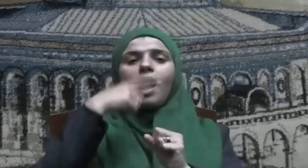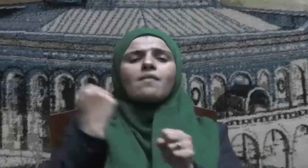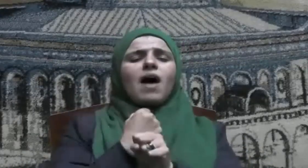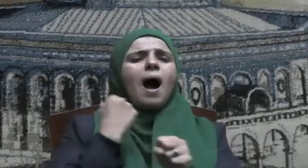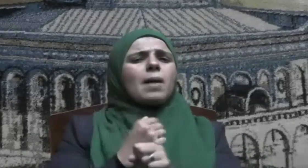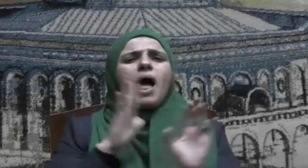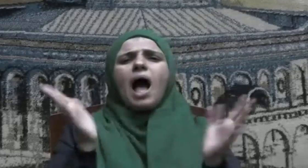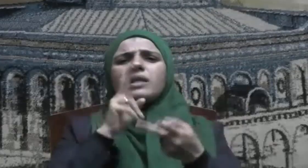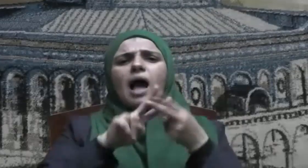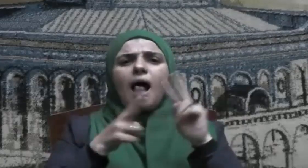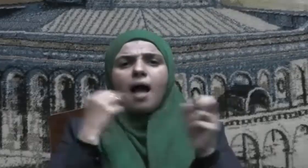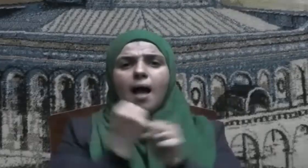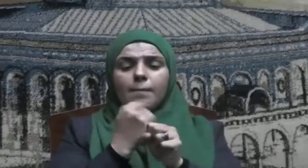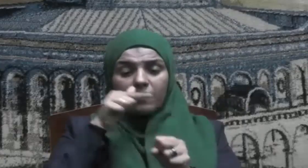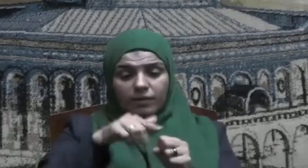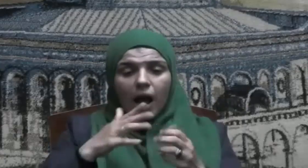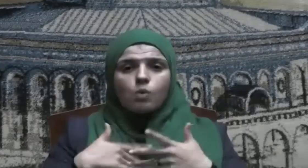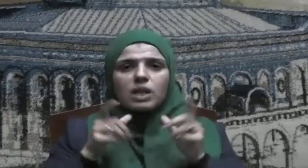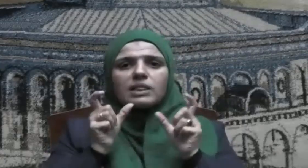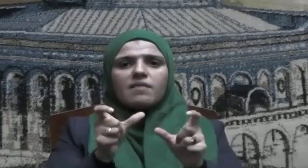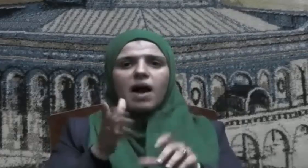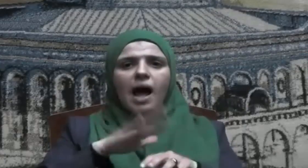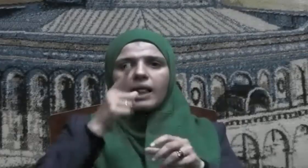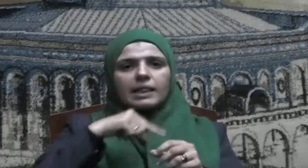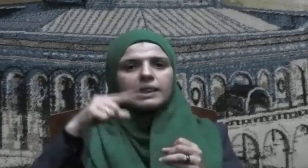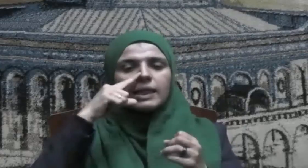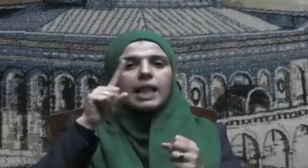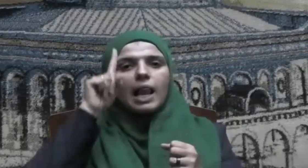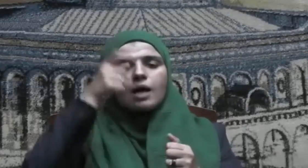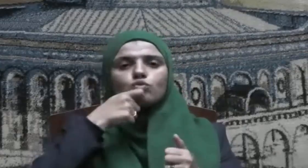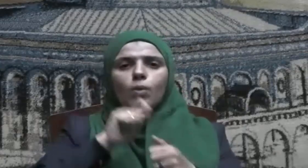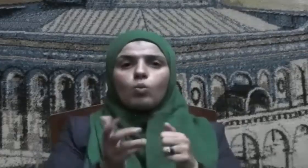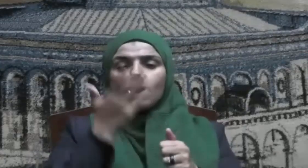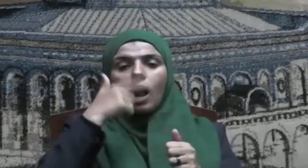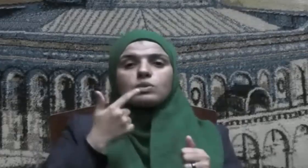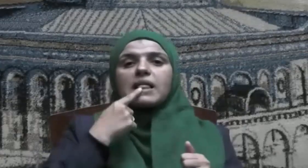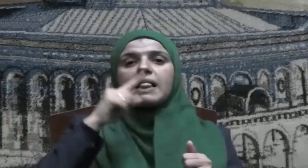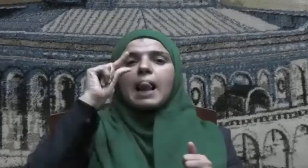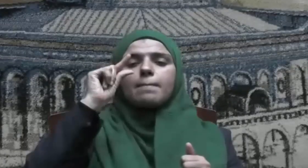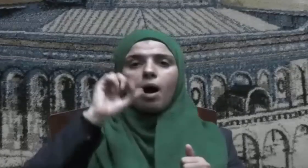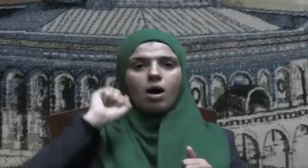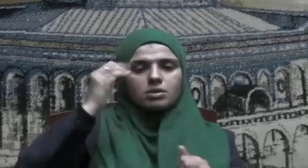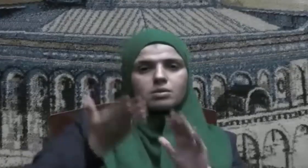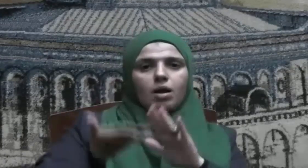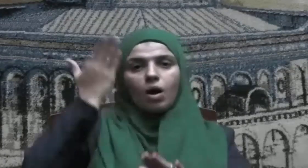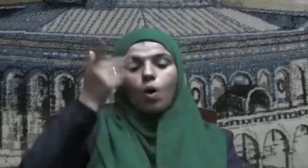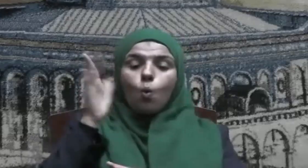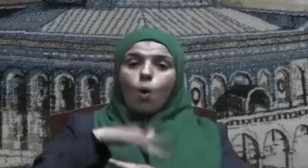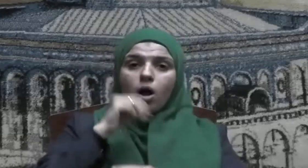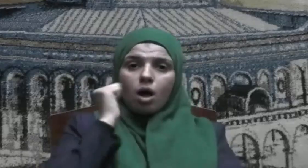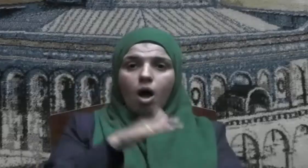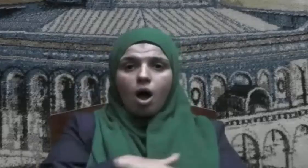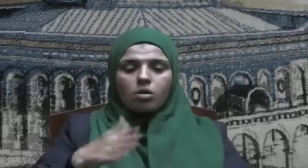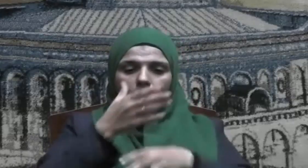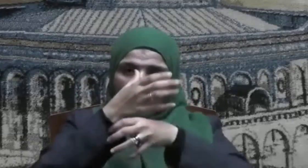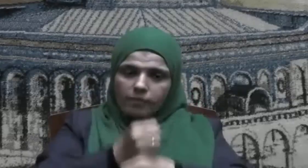يتطلب فيه دفاع عن دين الله لإعضاء كلمته وعن الأرض لصيامتها ورد